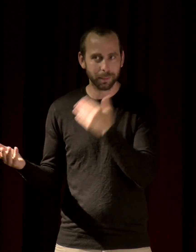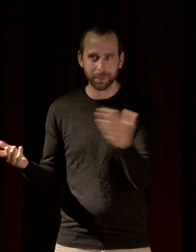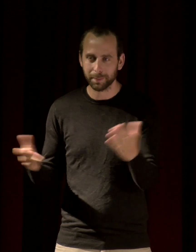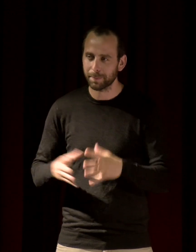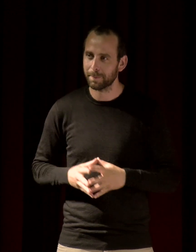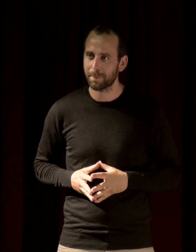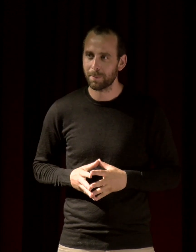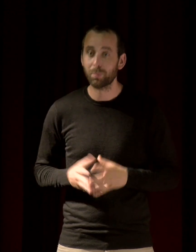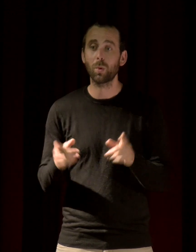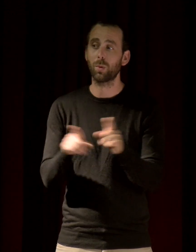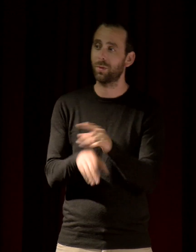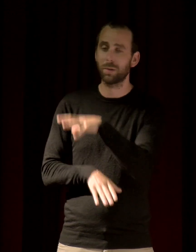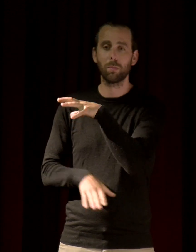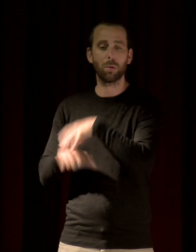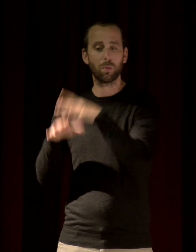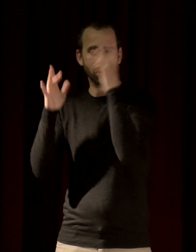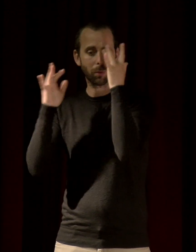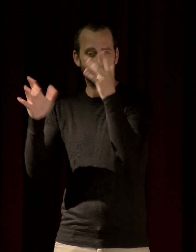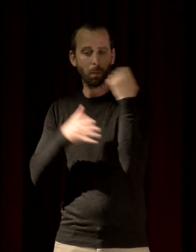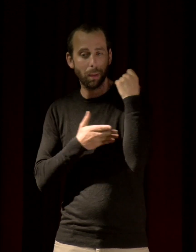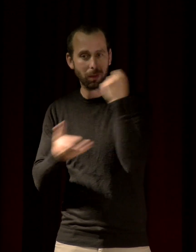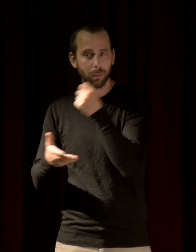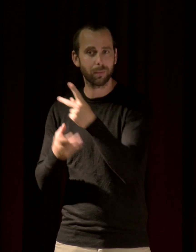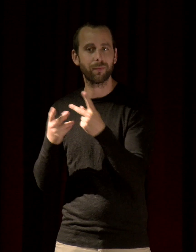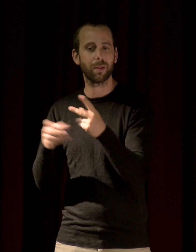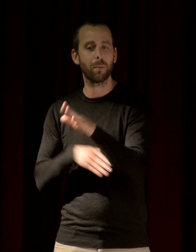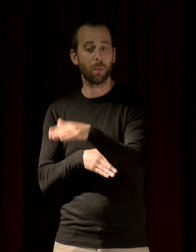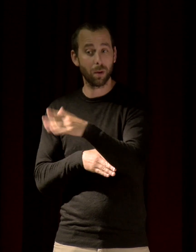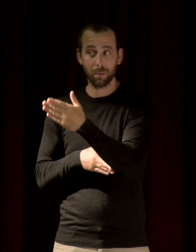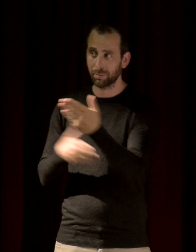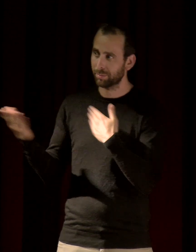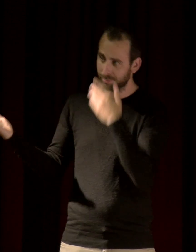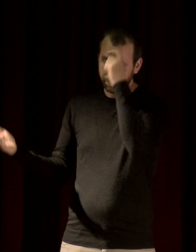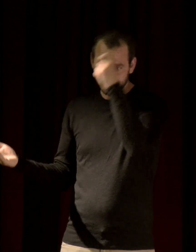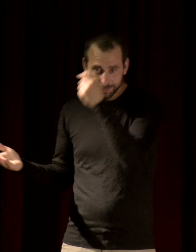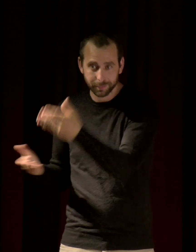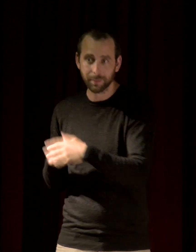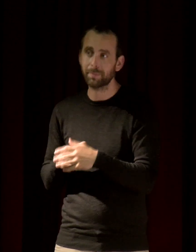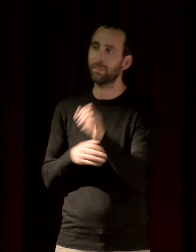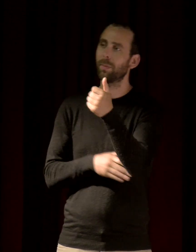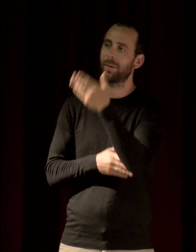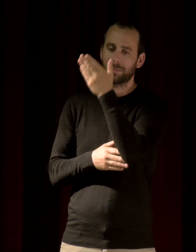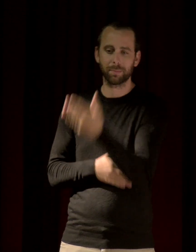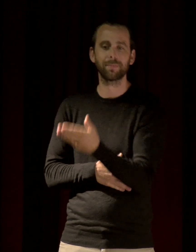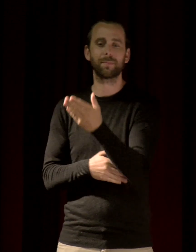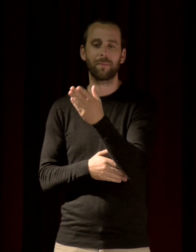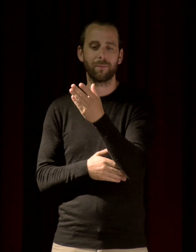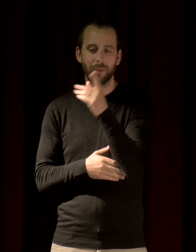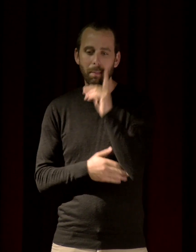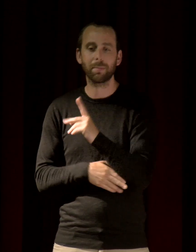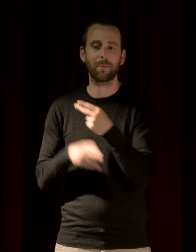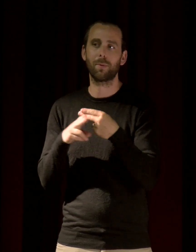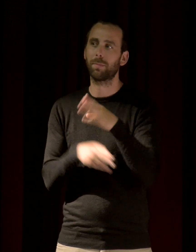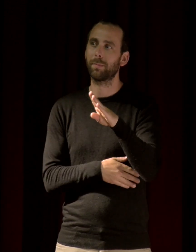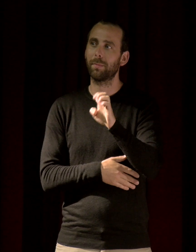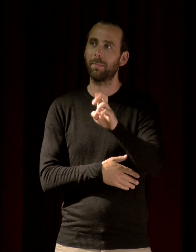à l'équipe du Pôle culture et patrimoine de la ville de Montpellier et en premier lieu à Stéphanie Bertrand qui fait semblant de ne pas écouter là